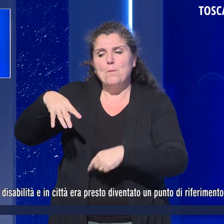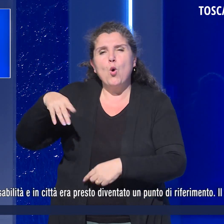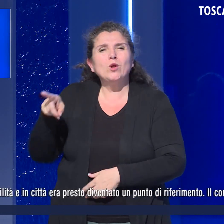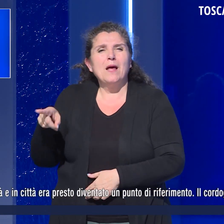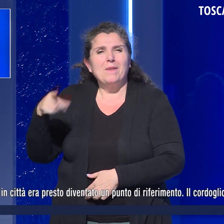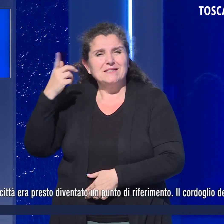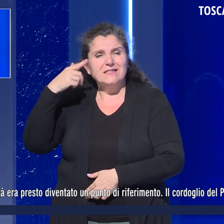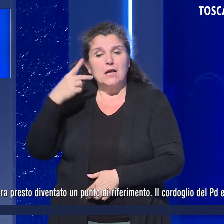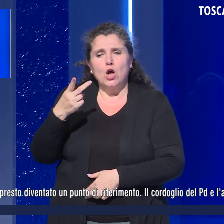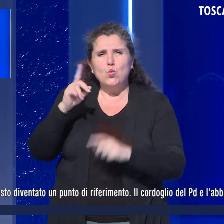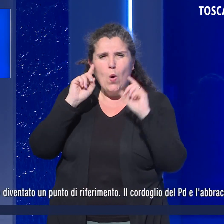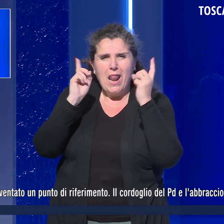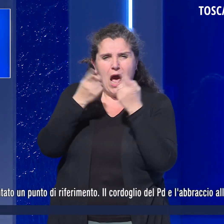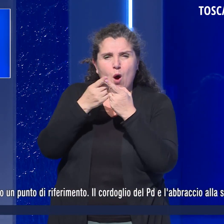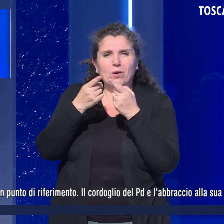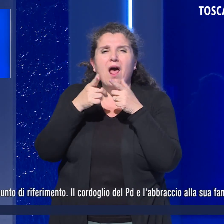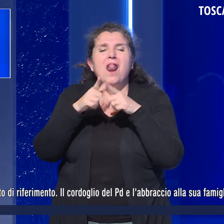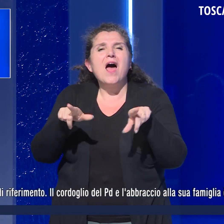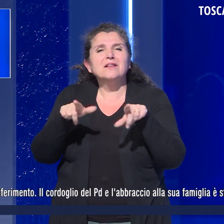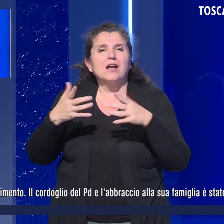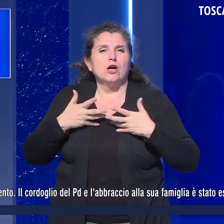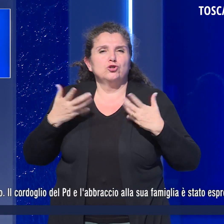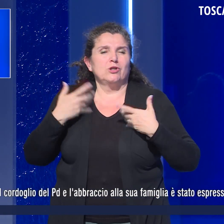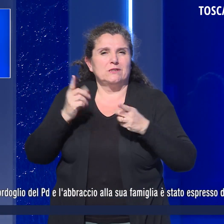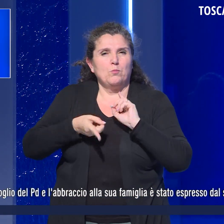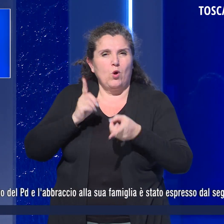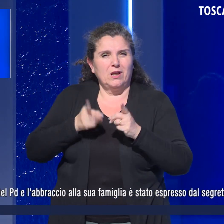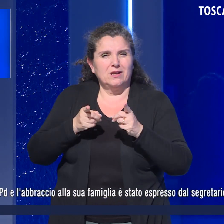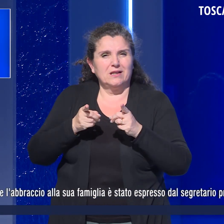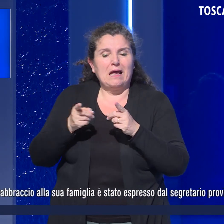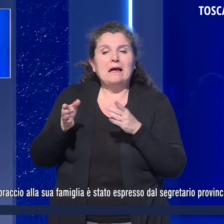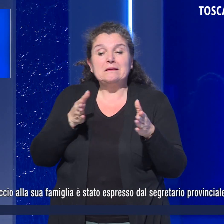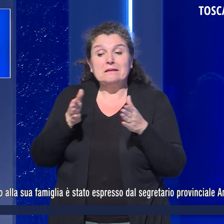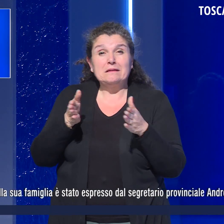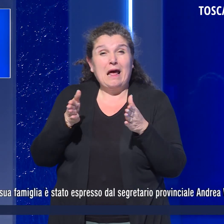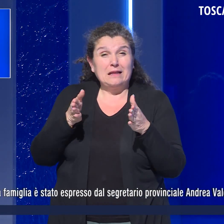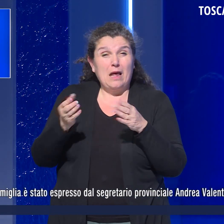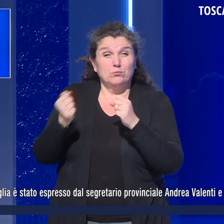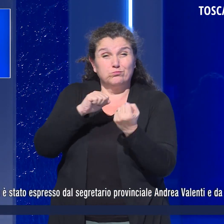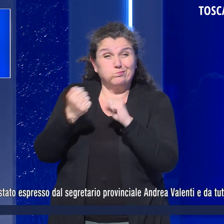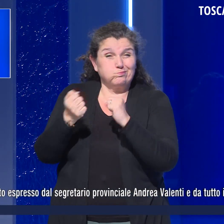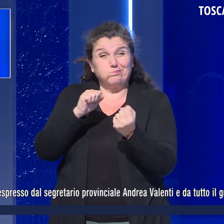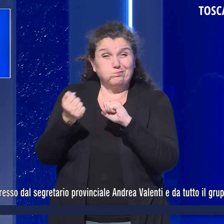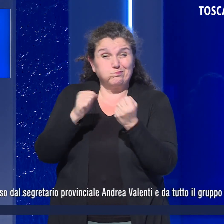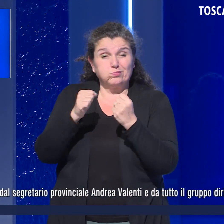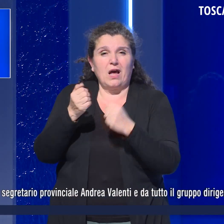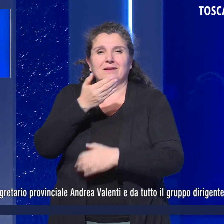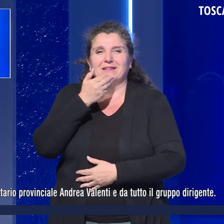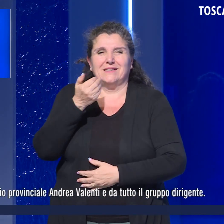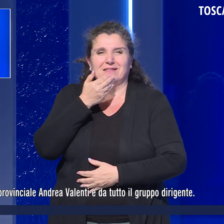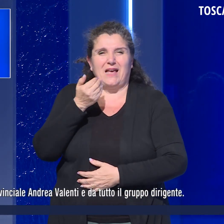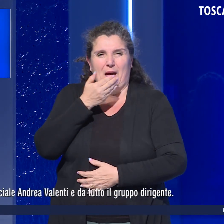due lauree, lettere e scienze politiche. Da tempo si batteva sui temi della disabilità.